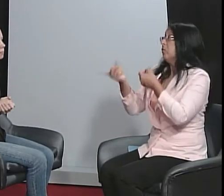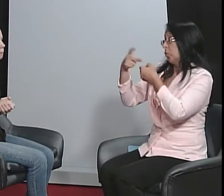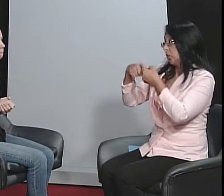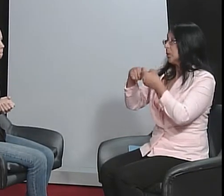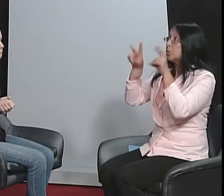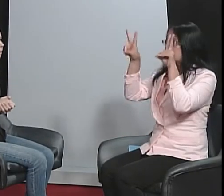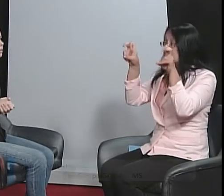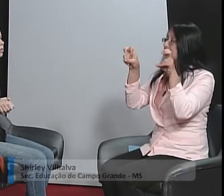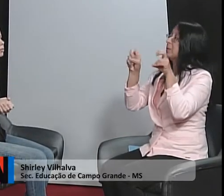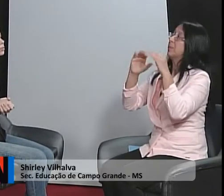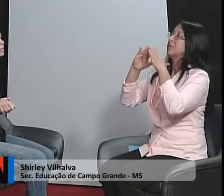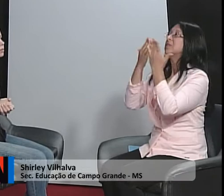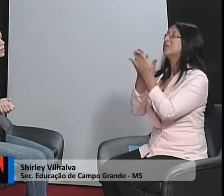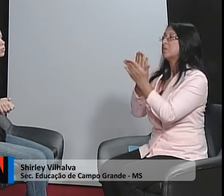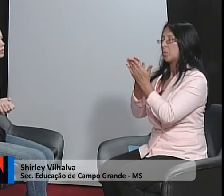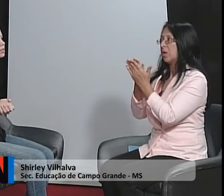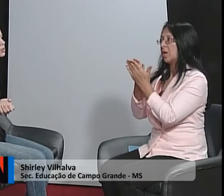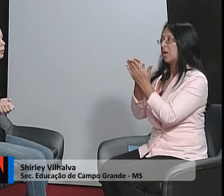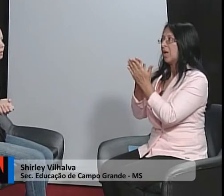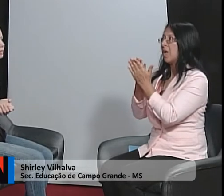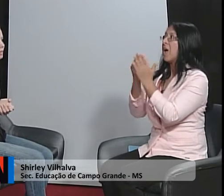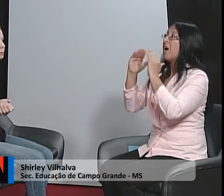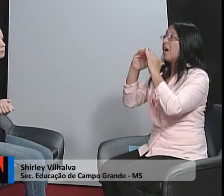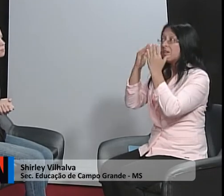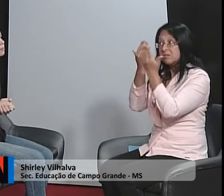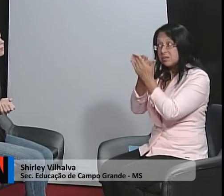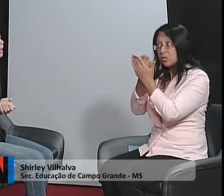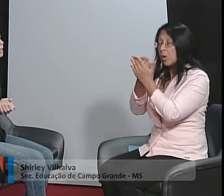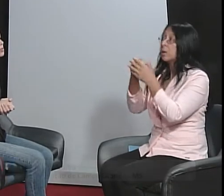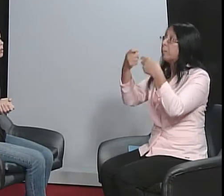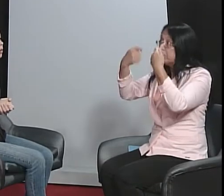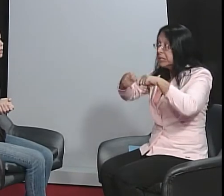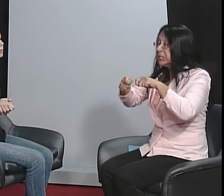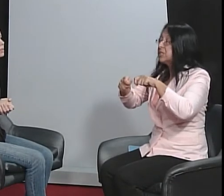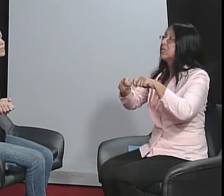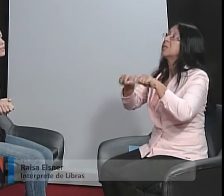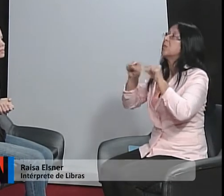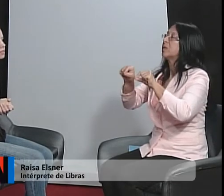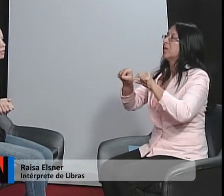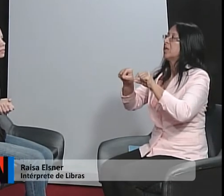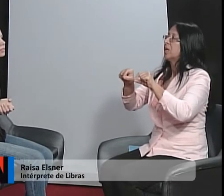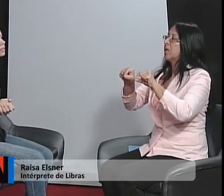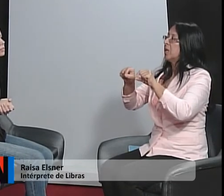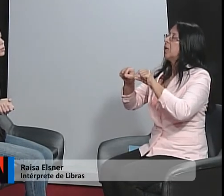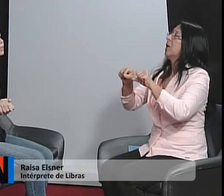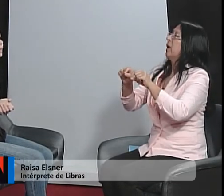Então, voltando ao assunto da escola, né? A escola precisa do quê?